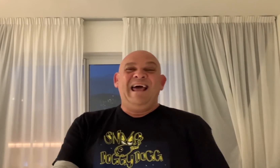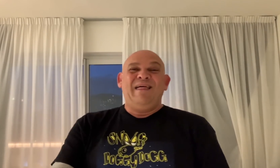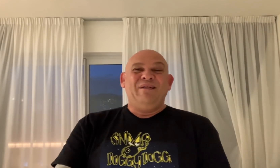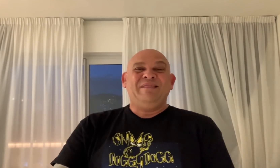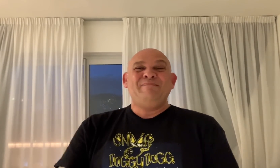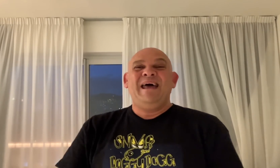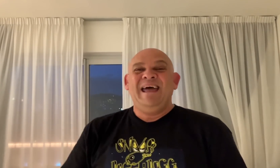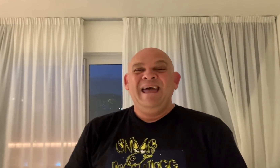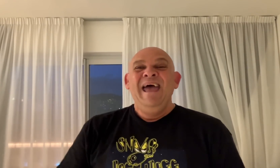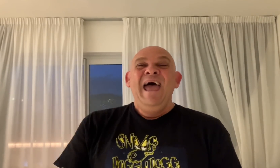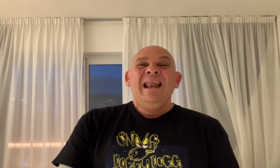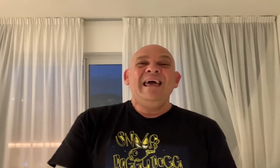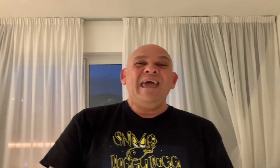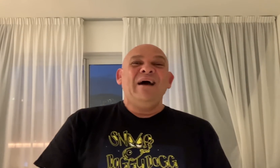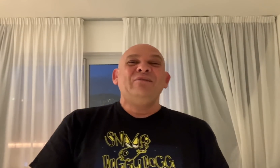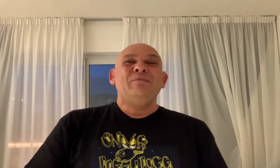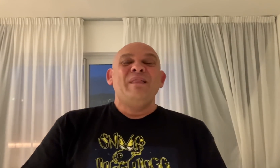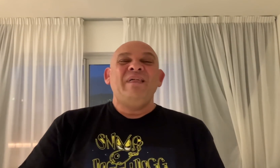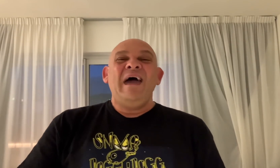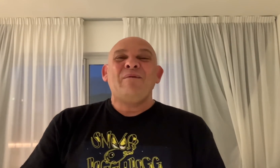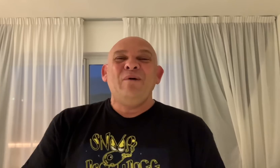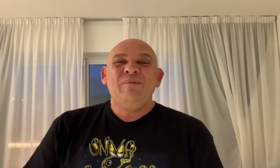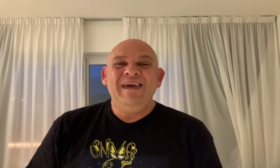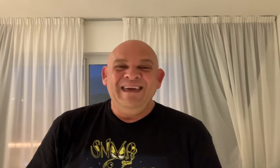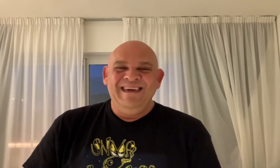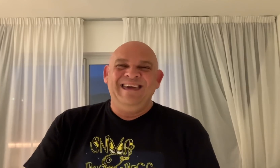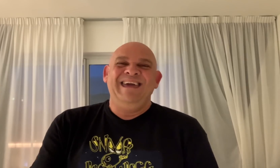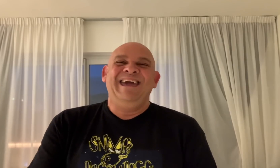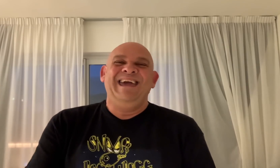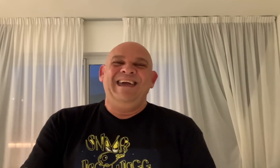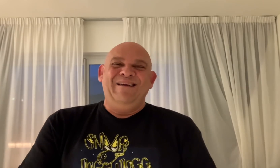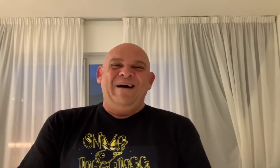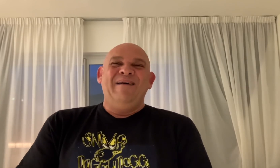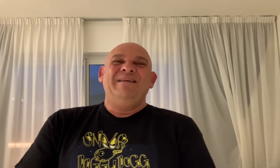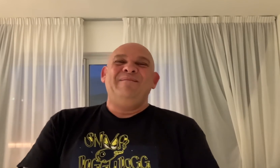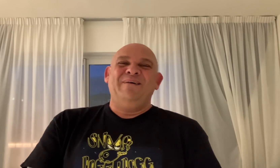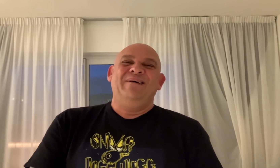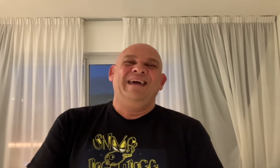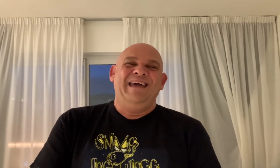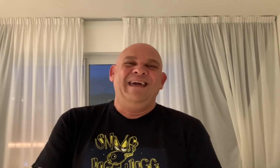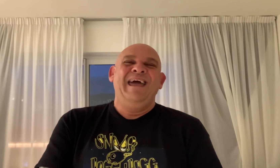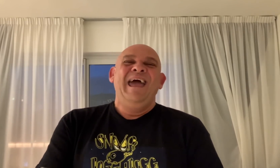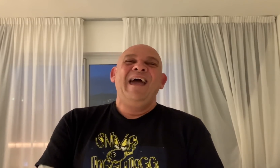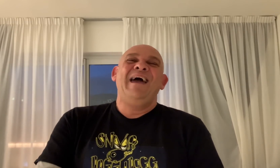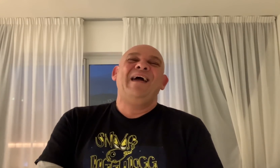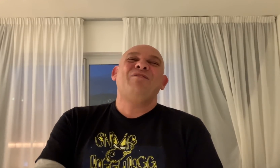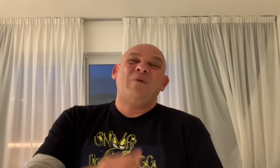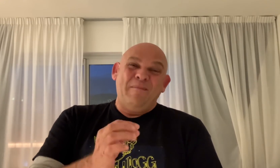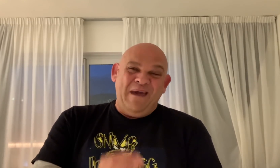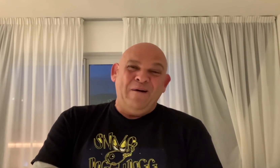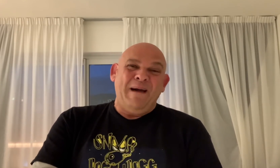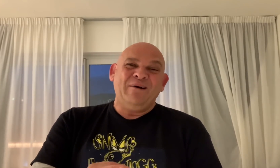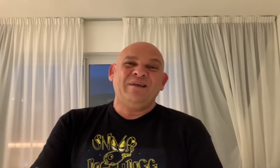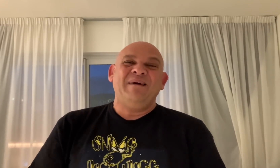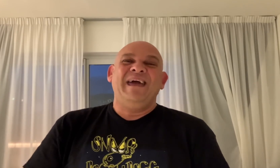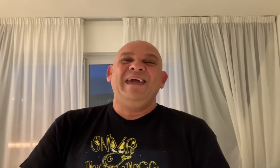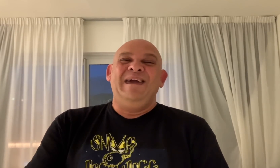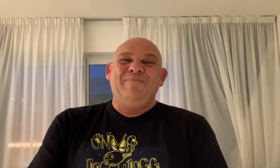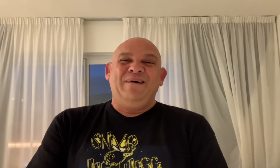las dos semanas le llega otro mensaje al móvil, y lo abre y pone su amigo Paco otra vez y pone